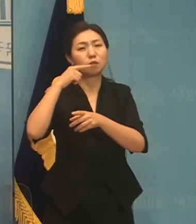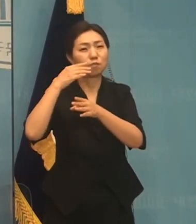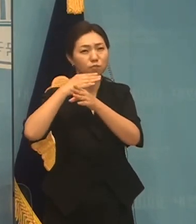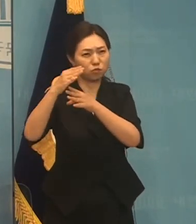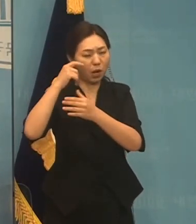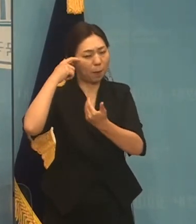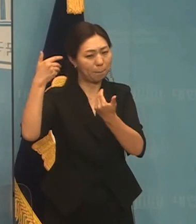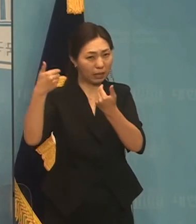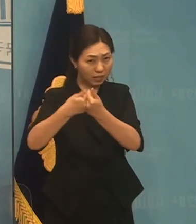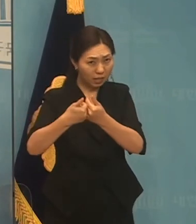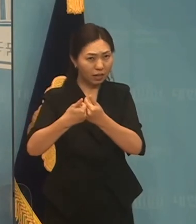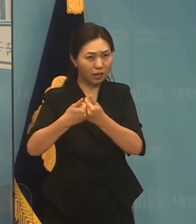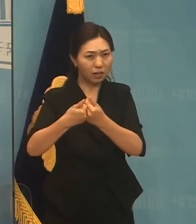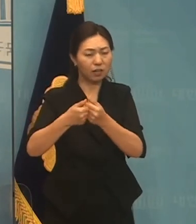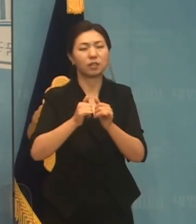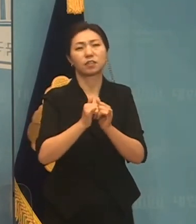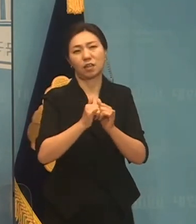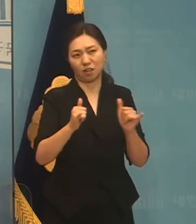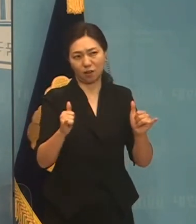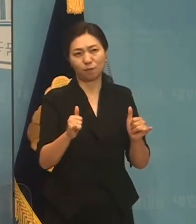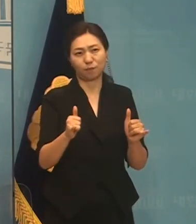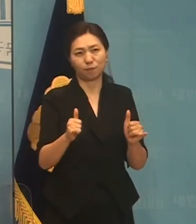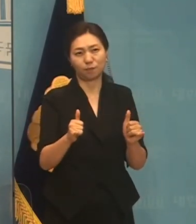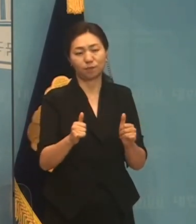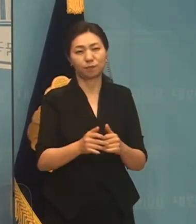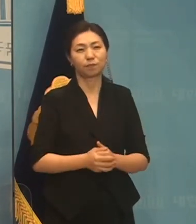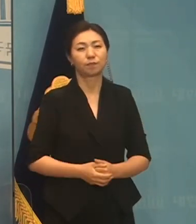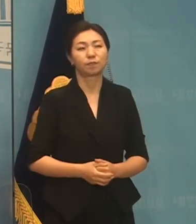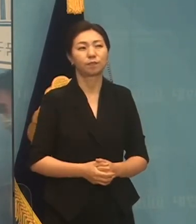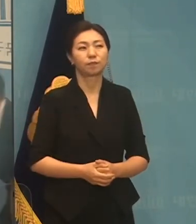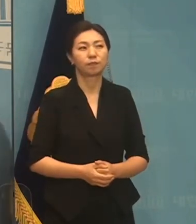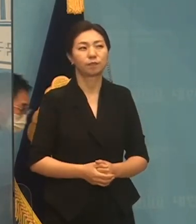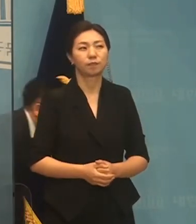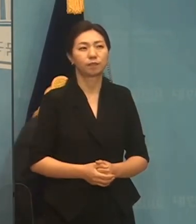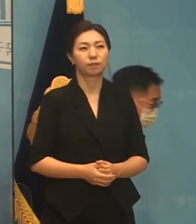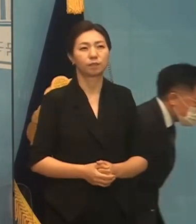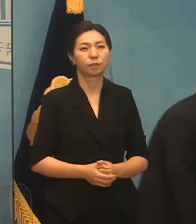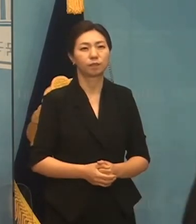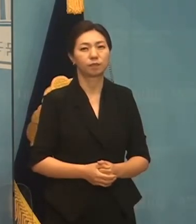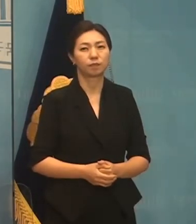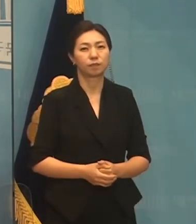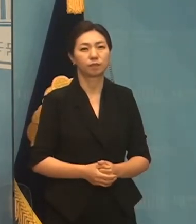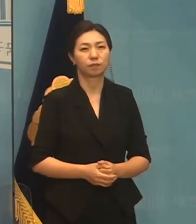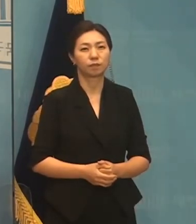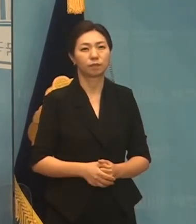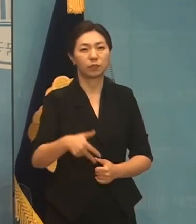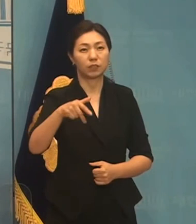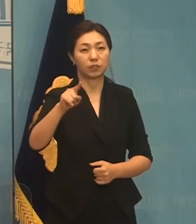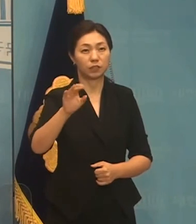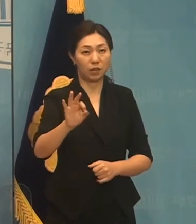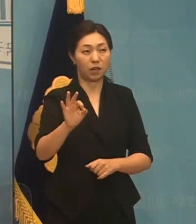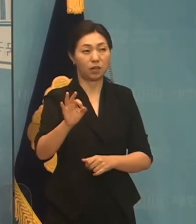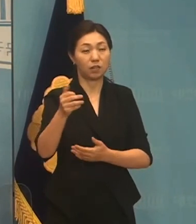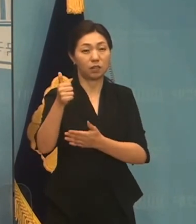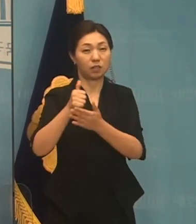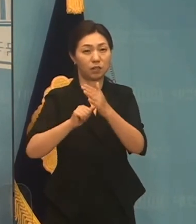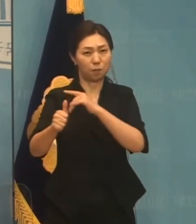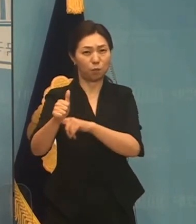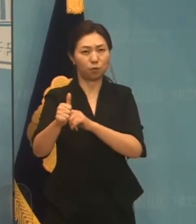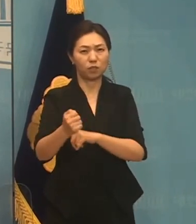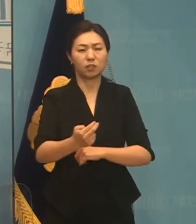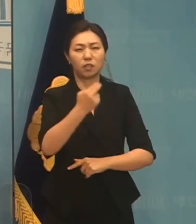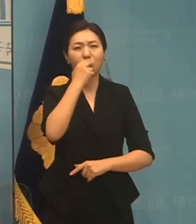성제야에 올라가고 있습니다. 둘째도 장 대표는 산소같은